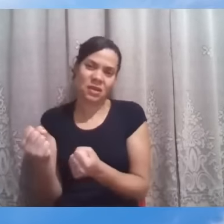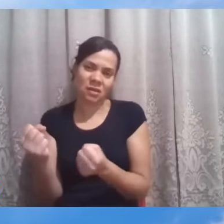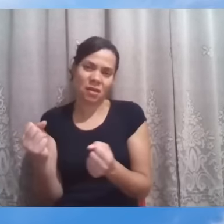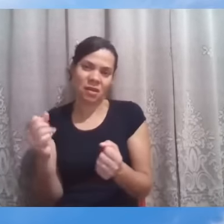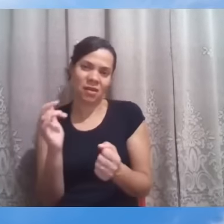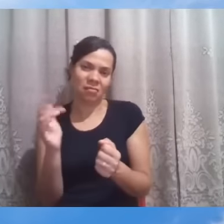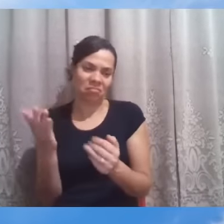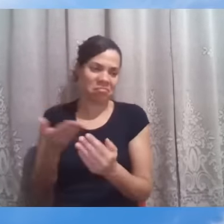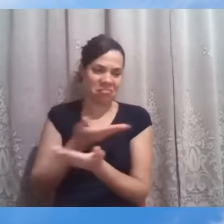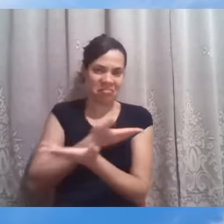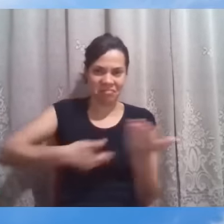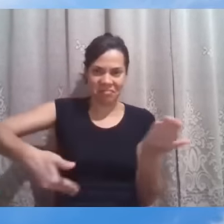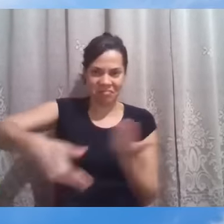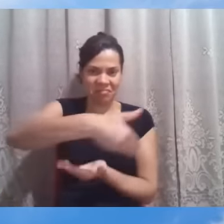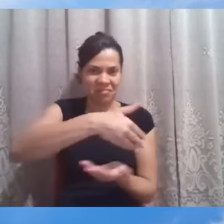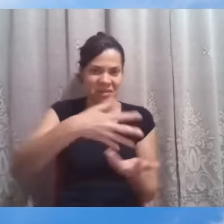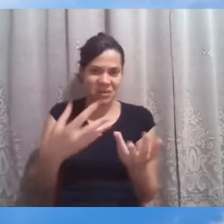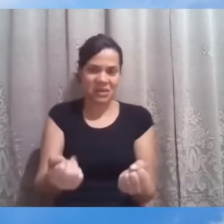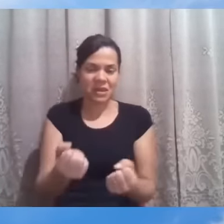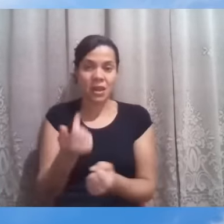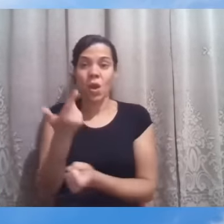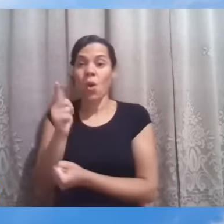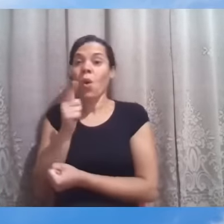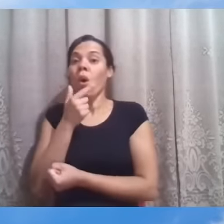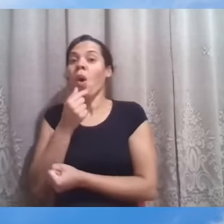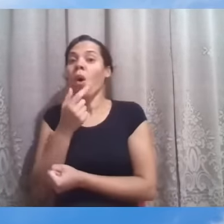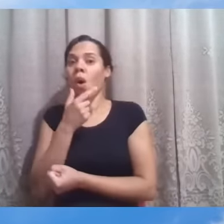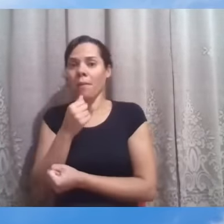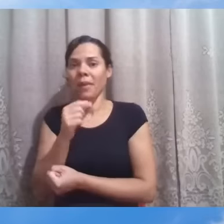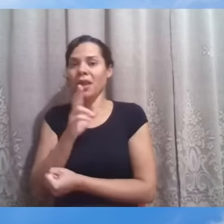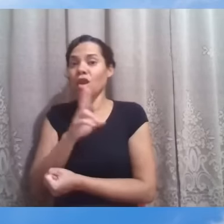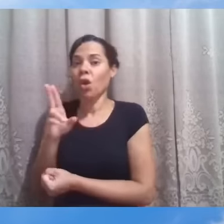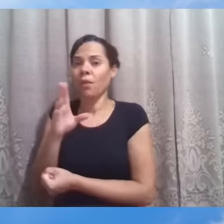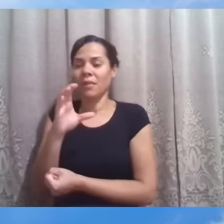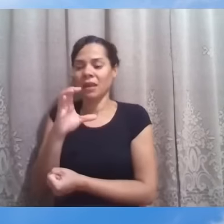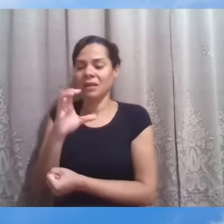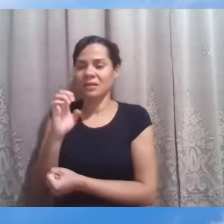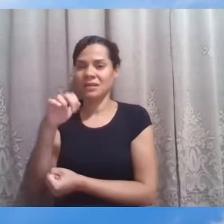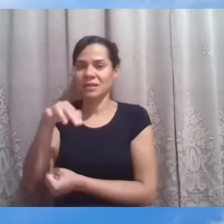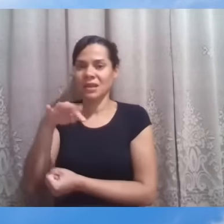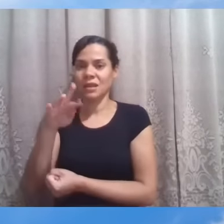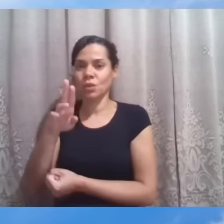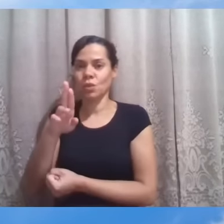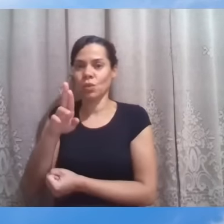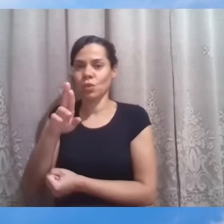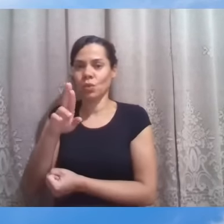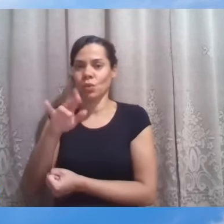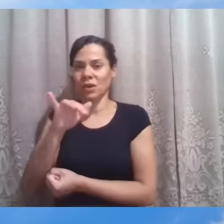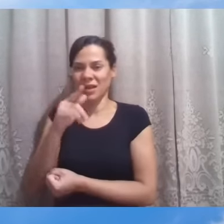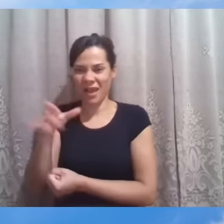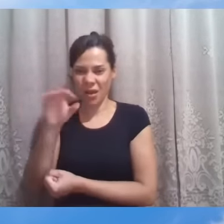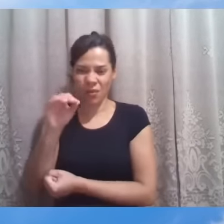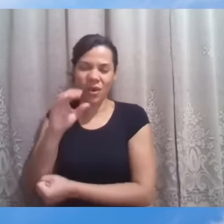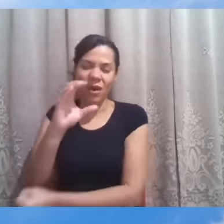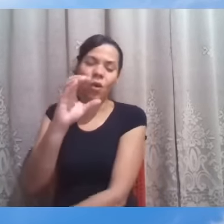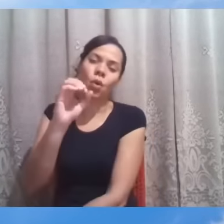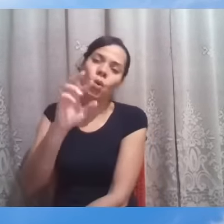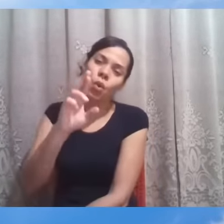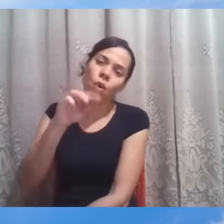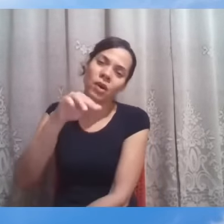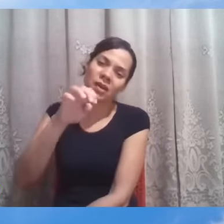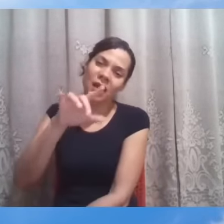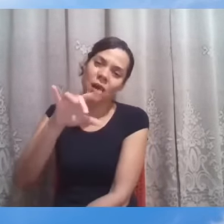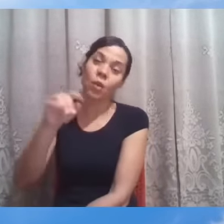era uma alma conhecida pela sua virtude, pela sua retidão e ele, Cornélio, vê alguns espíritos,